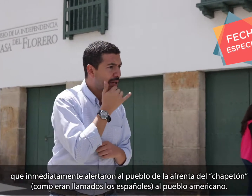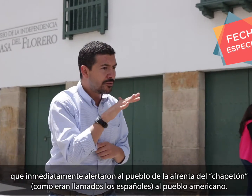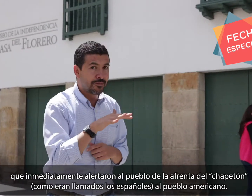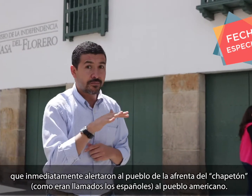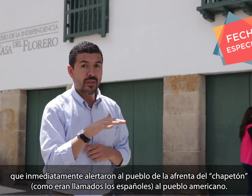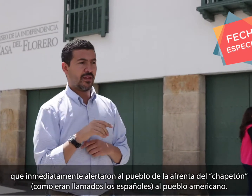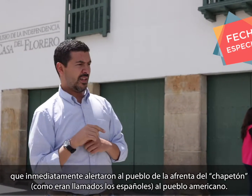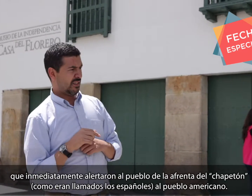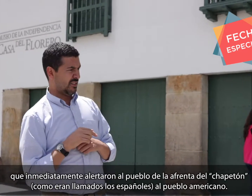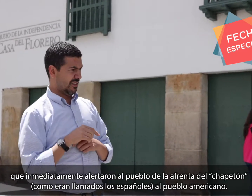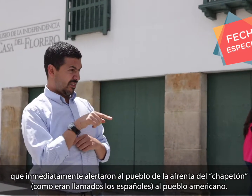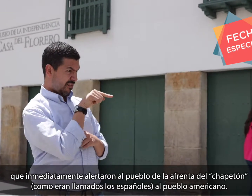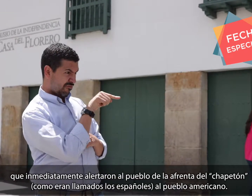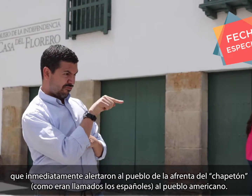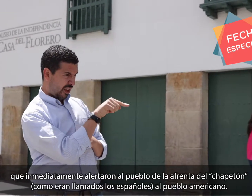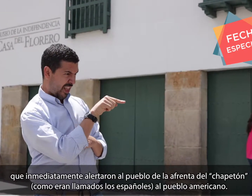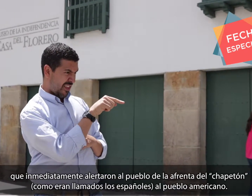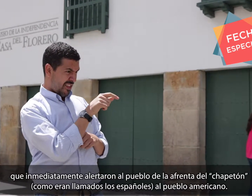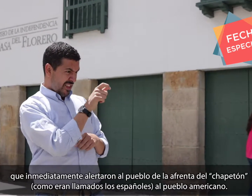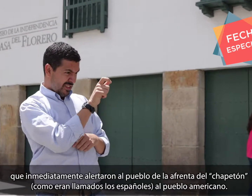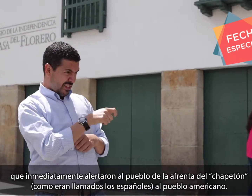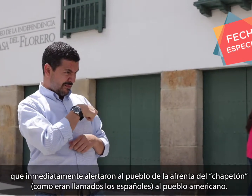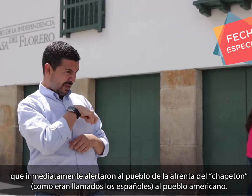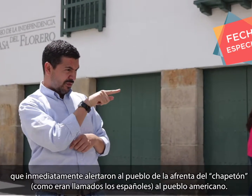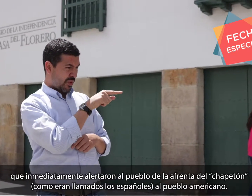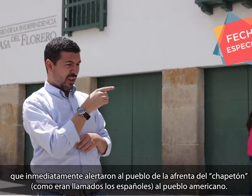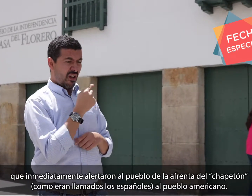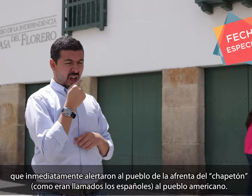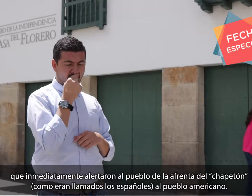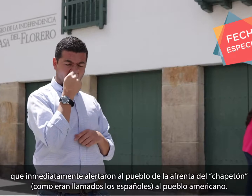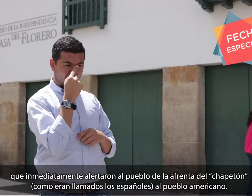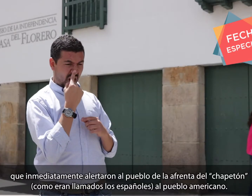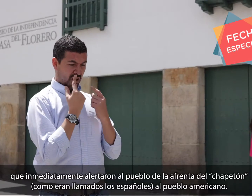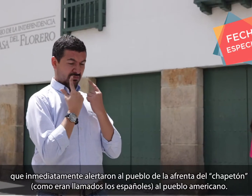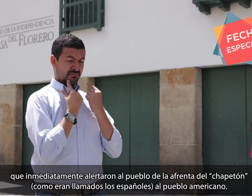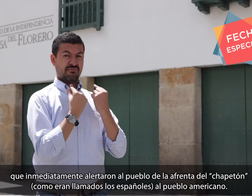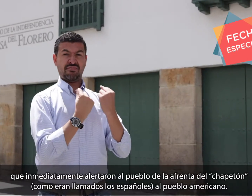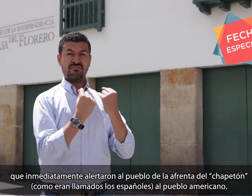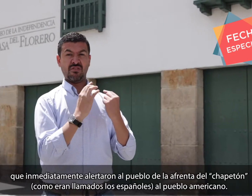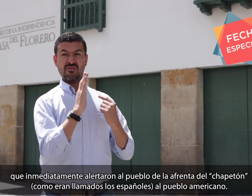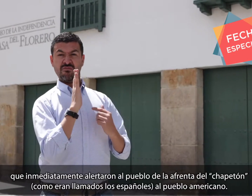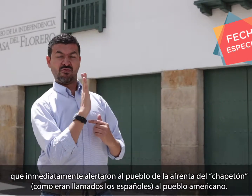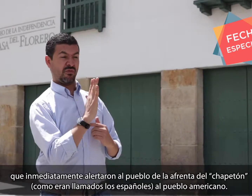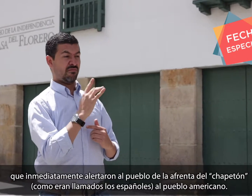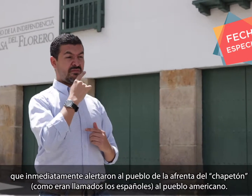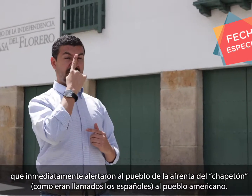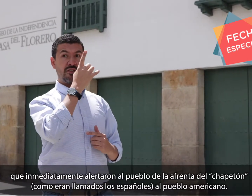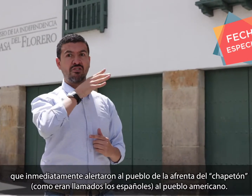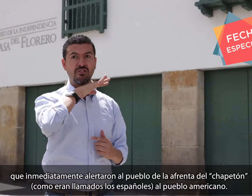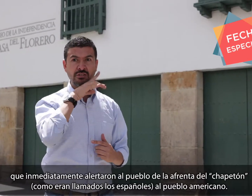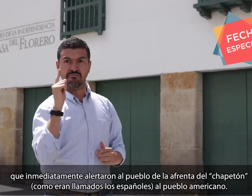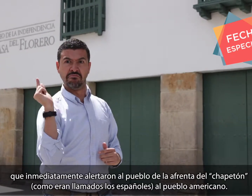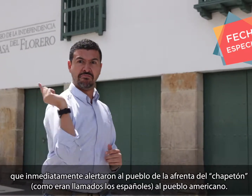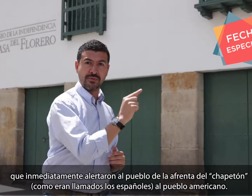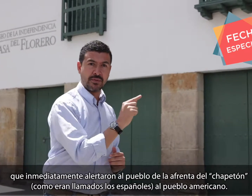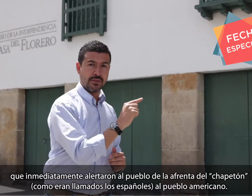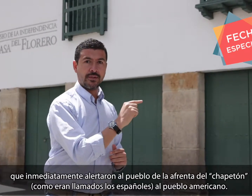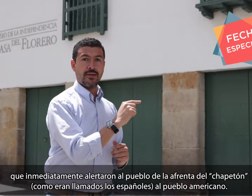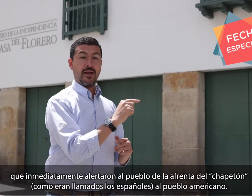Que inmediatamente alertaron al pueblo de la Frenta del Chapetón, como eran llamados los españoles, al